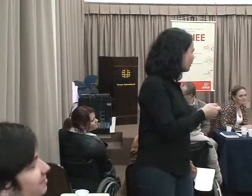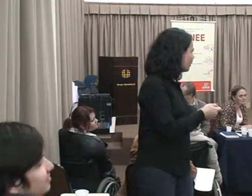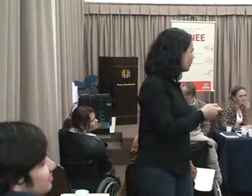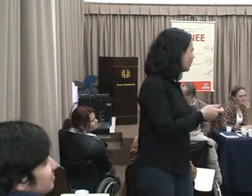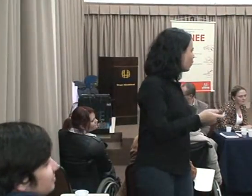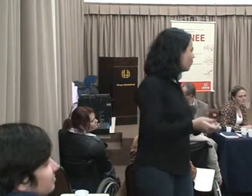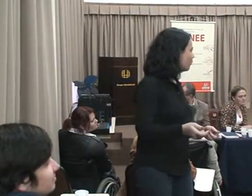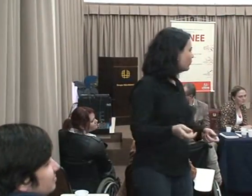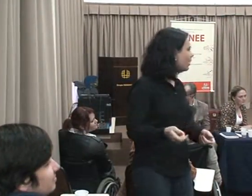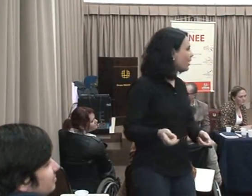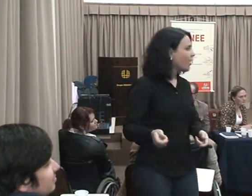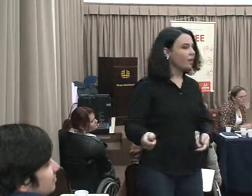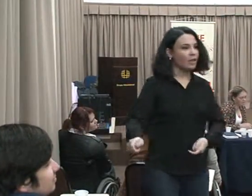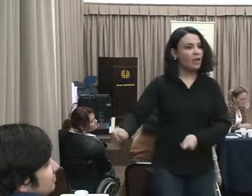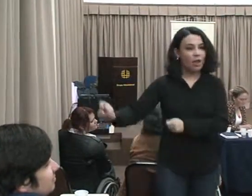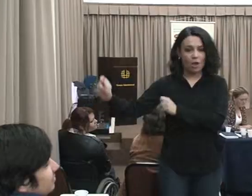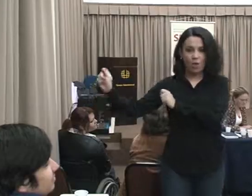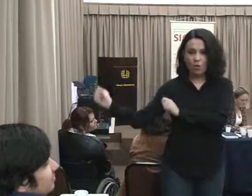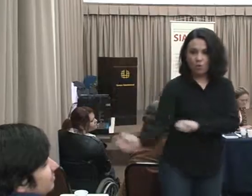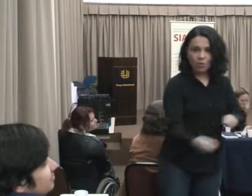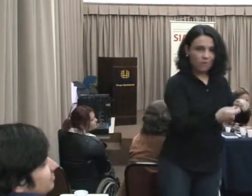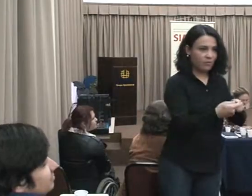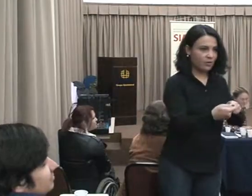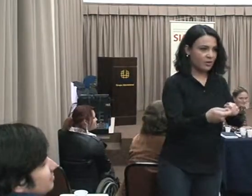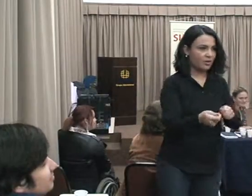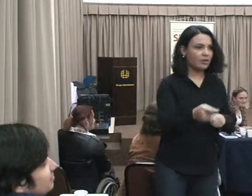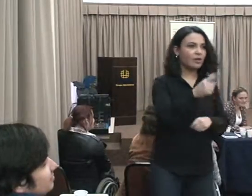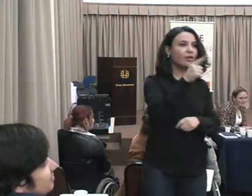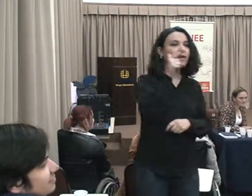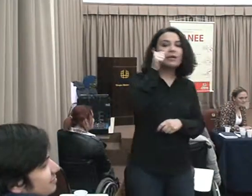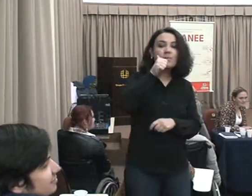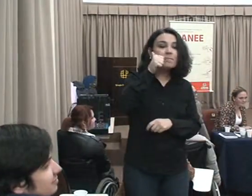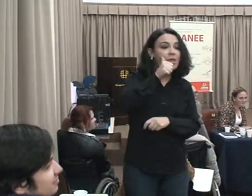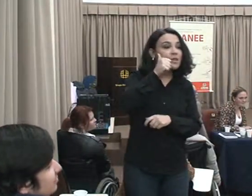O primeiro, o cara é bom mesmo E